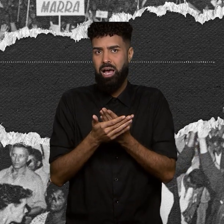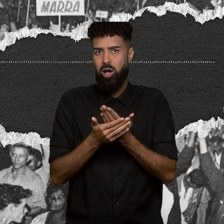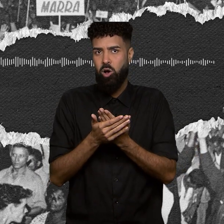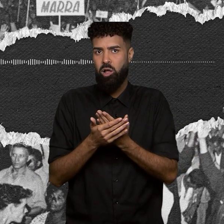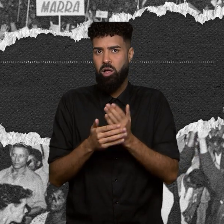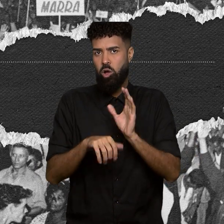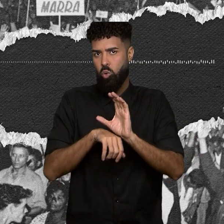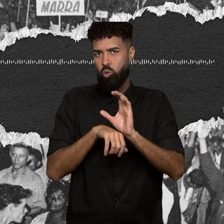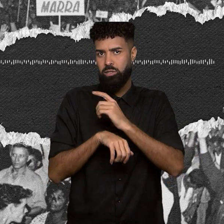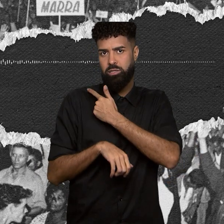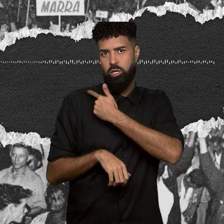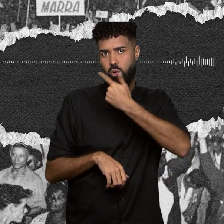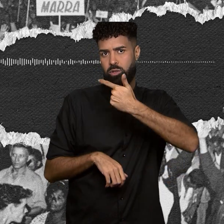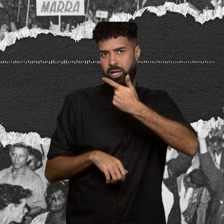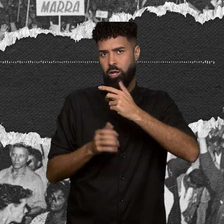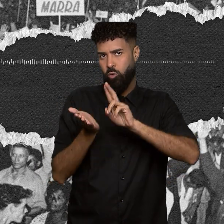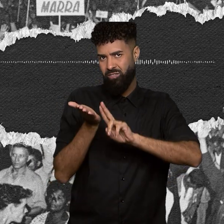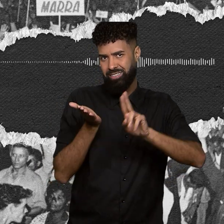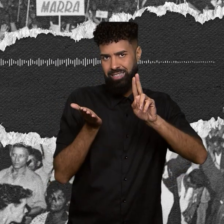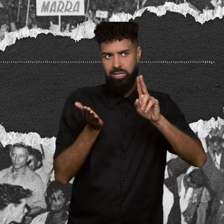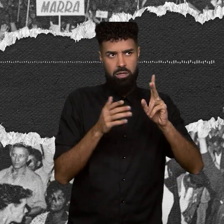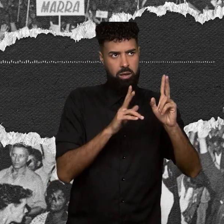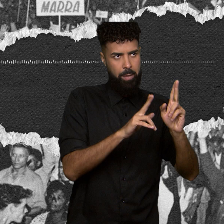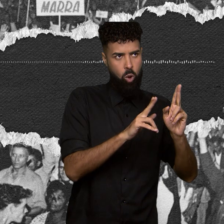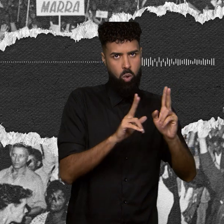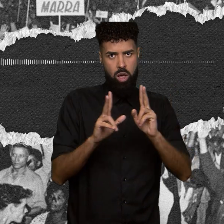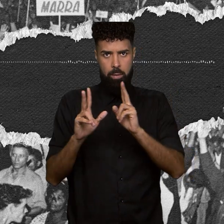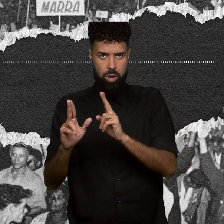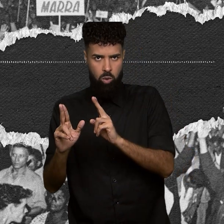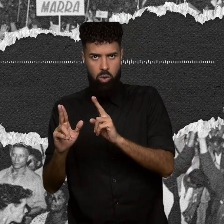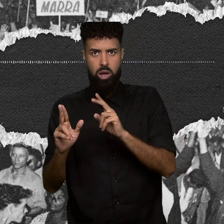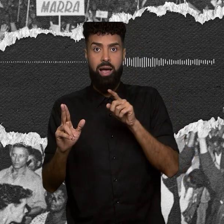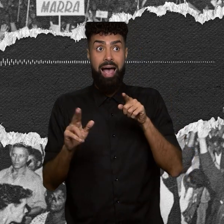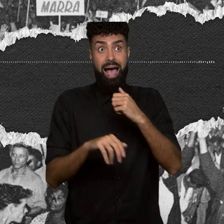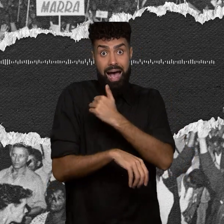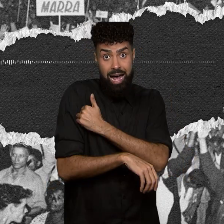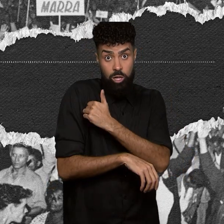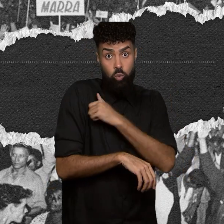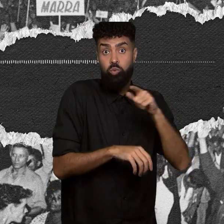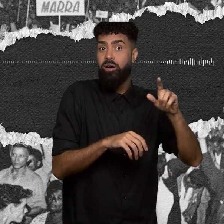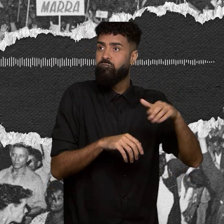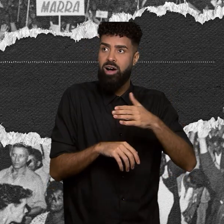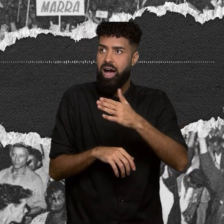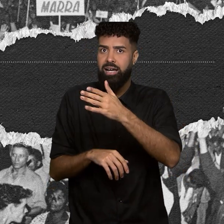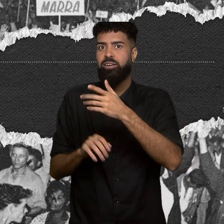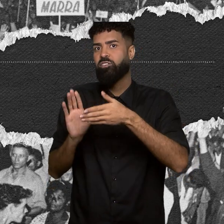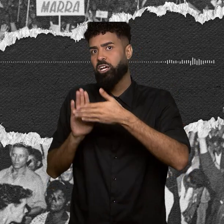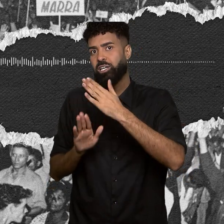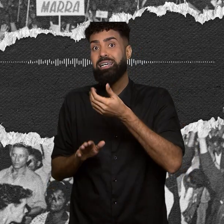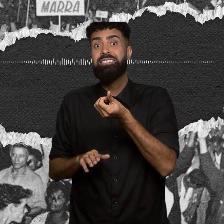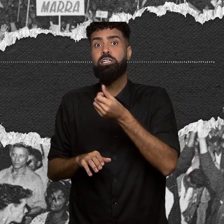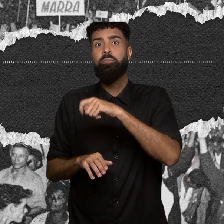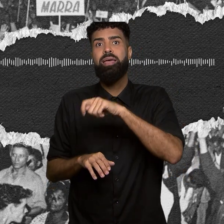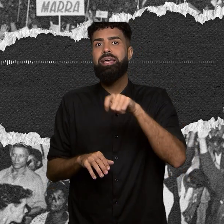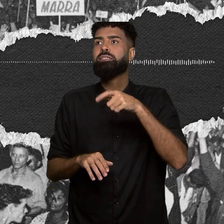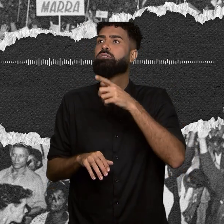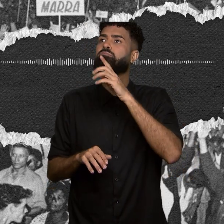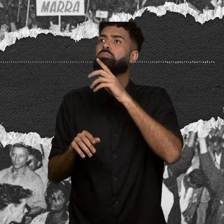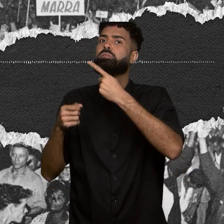cursos secundários e das universidades, e os estudantes iriam seis meses para o campo alfabetizar os